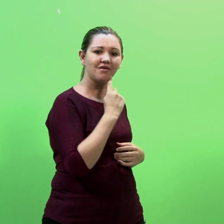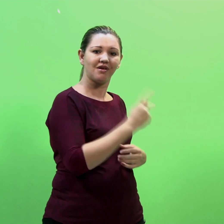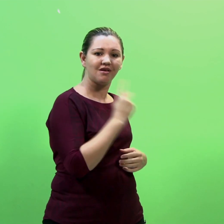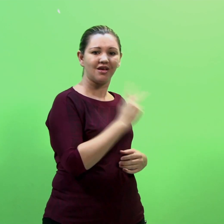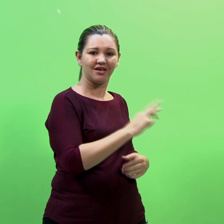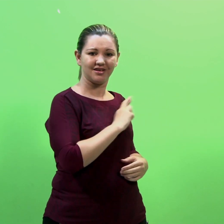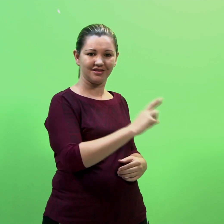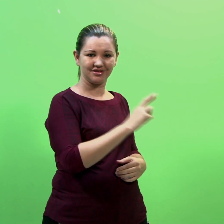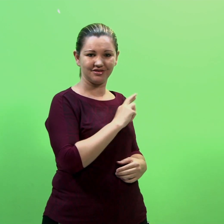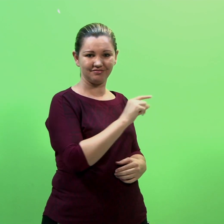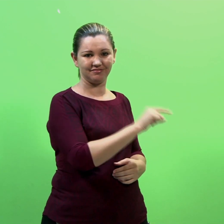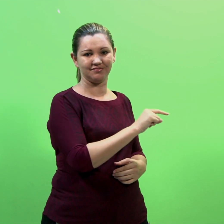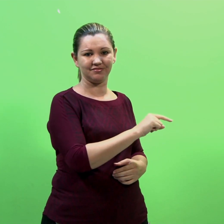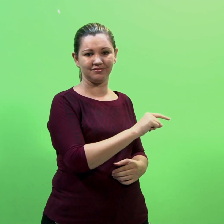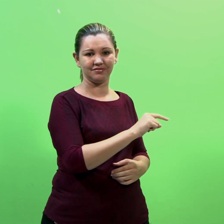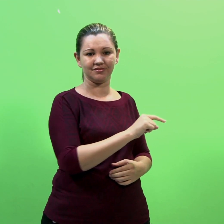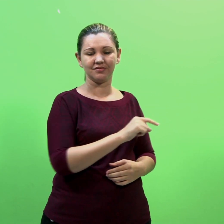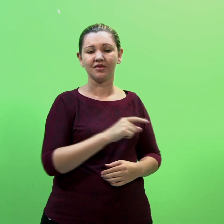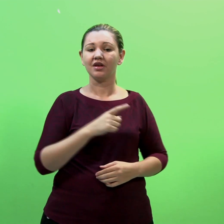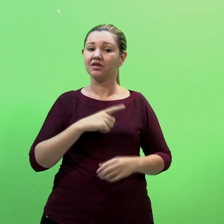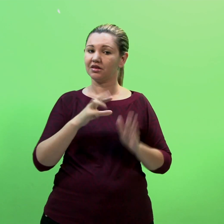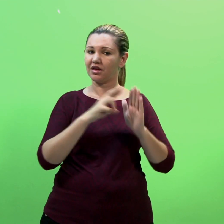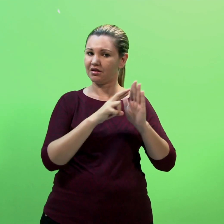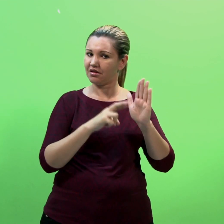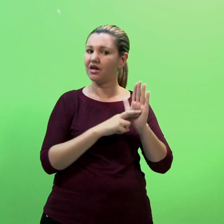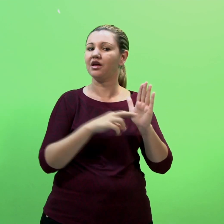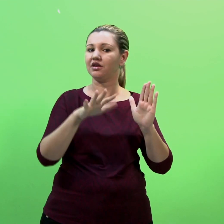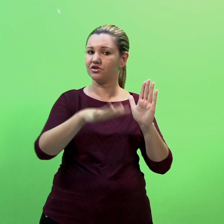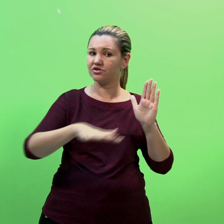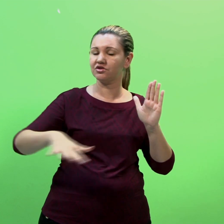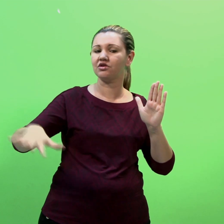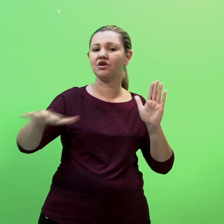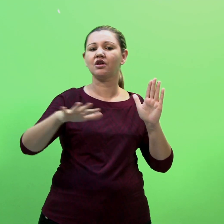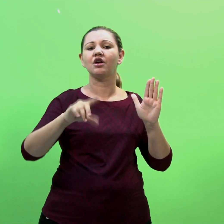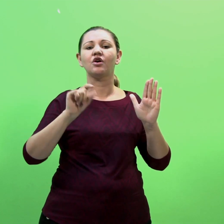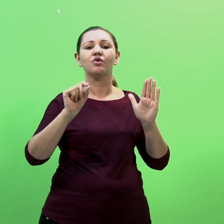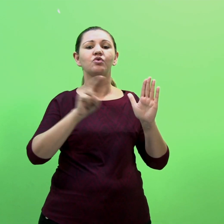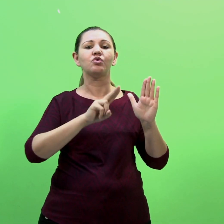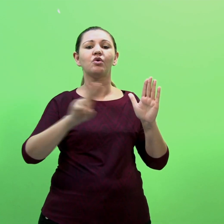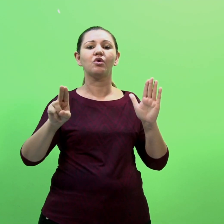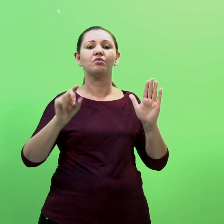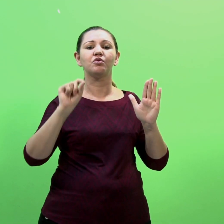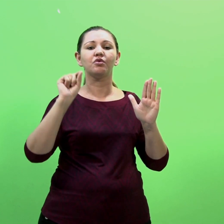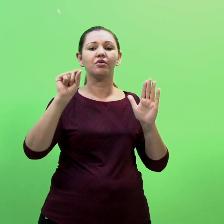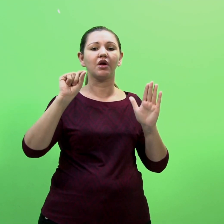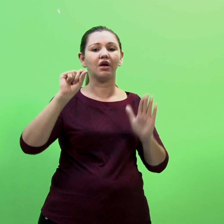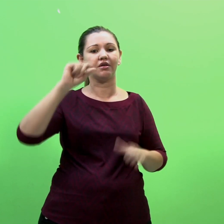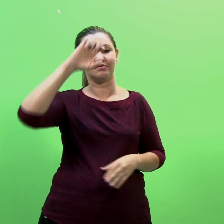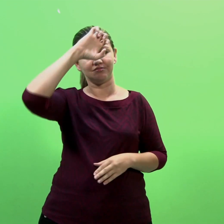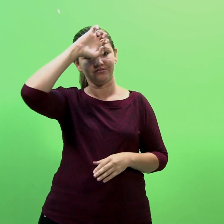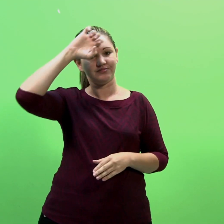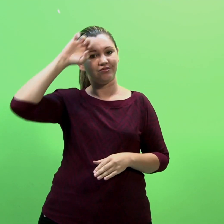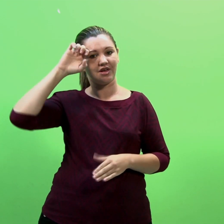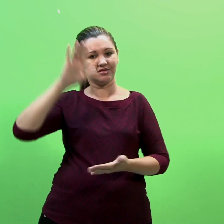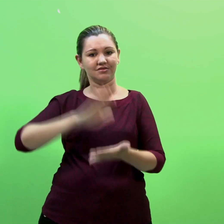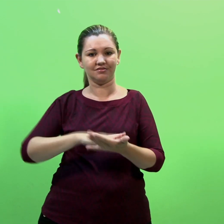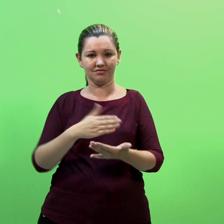Algumas regras gerais são utilizadas e compõem o que chamamos de código de ética dos intérpretes Podemos citar algumas